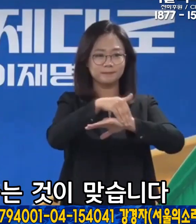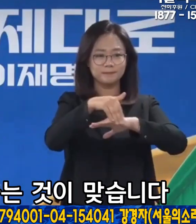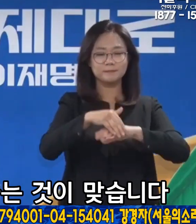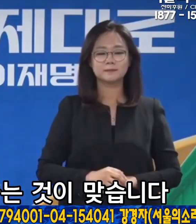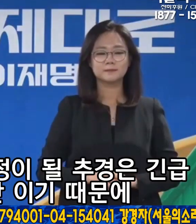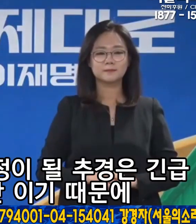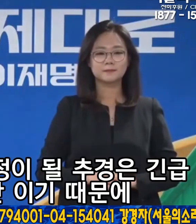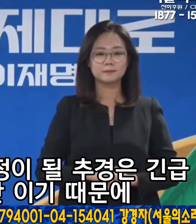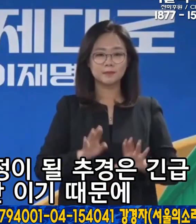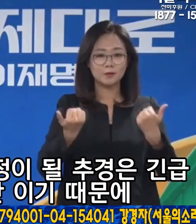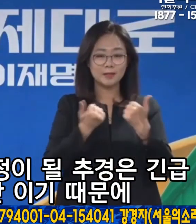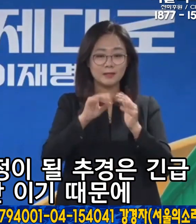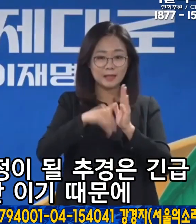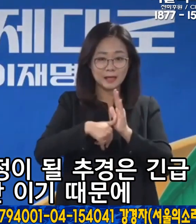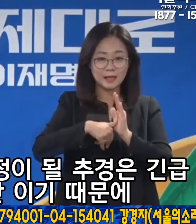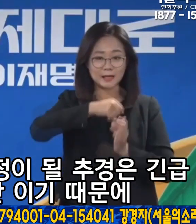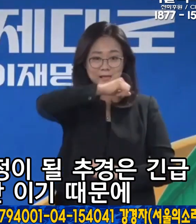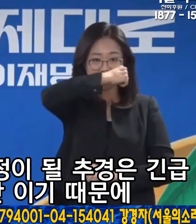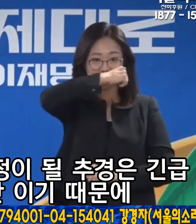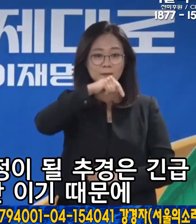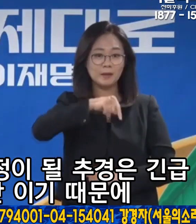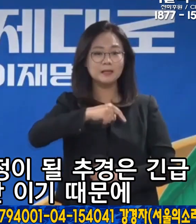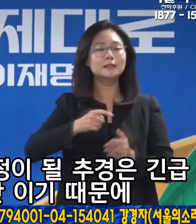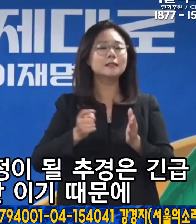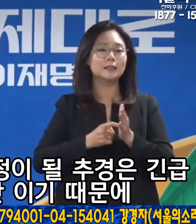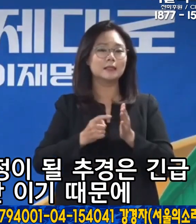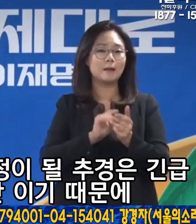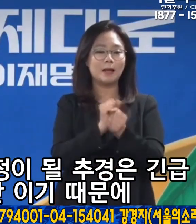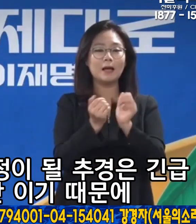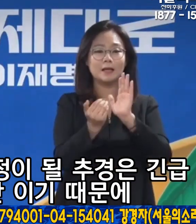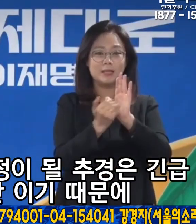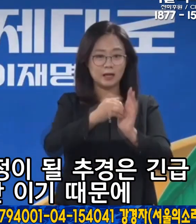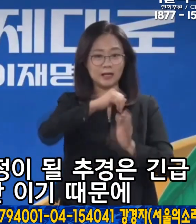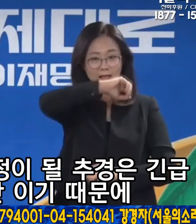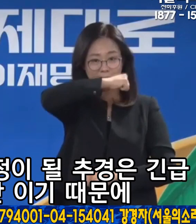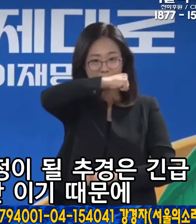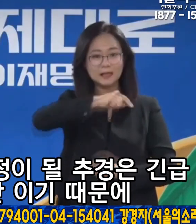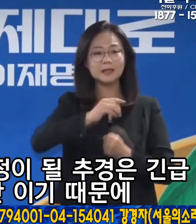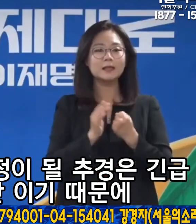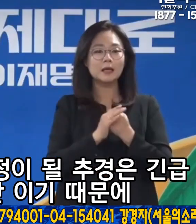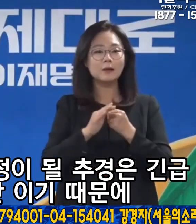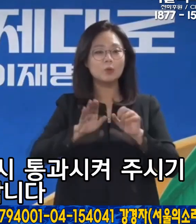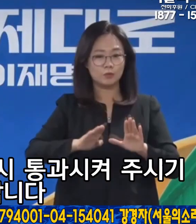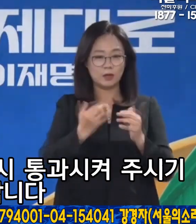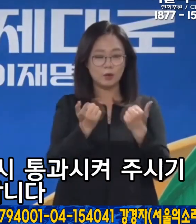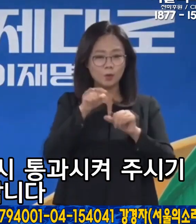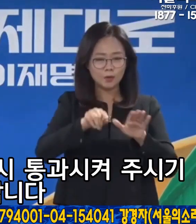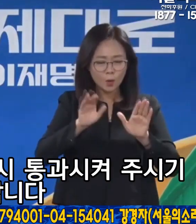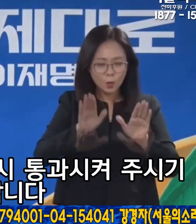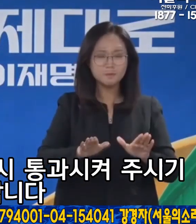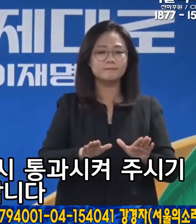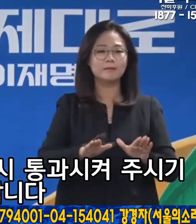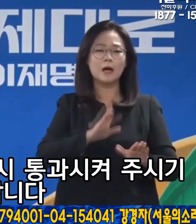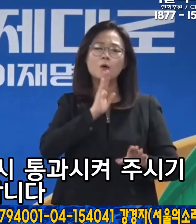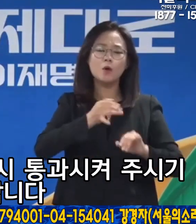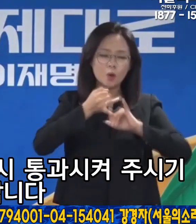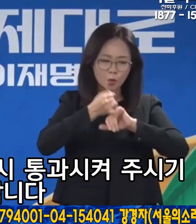것이 맞습니다. 오늘 본회의에 상정될 추경은 긴급 방역 민생 예산이기 때문에 국회는 오늘